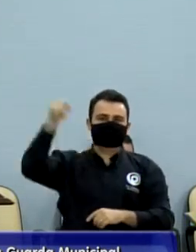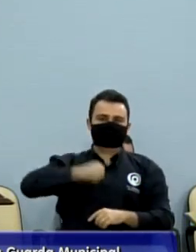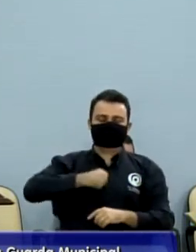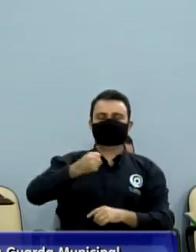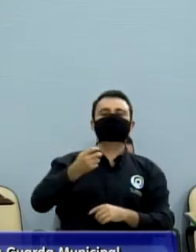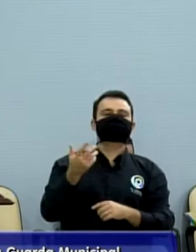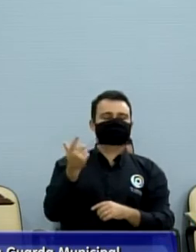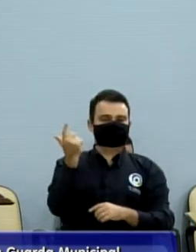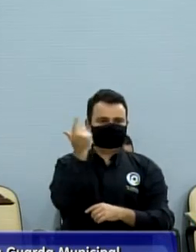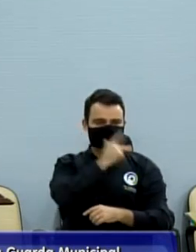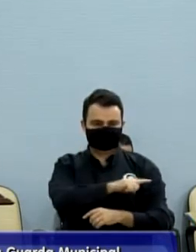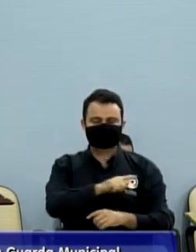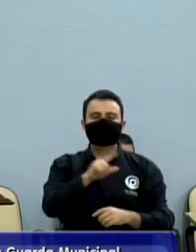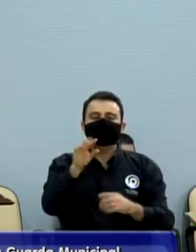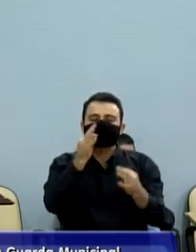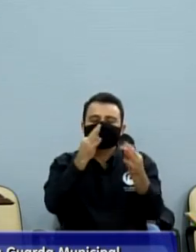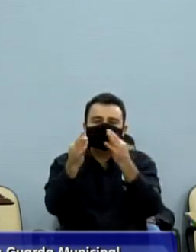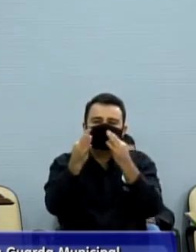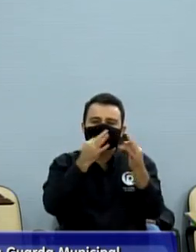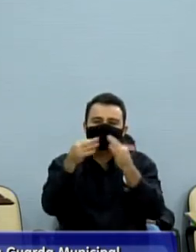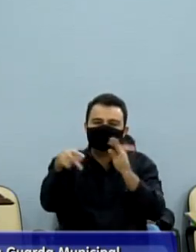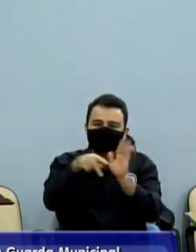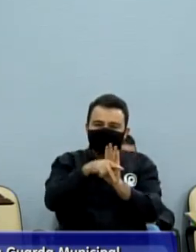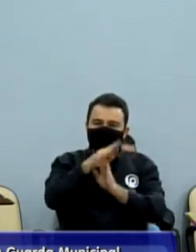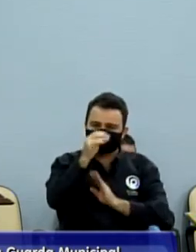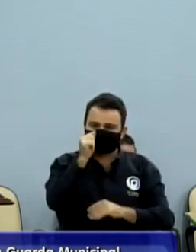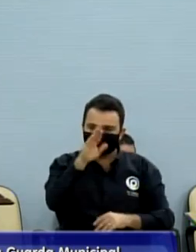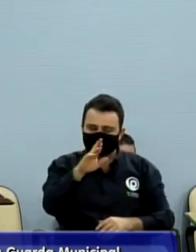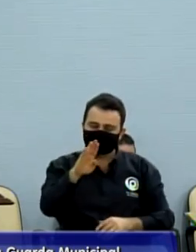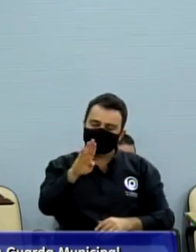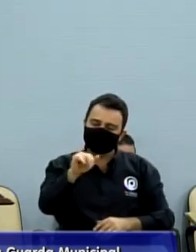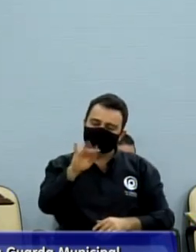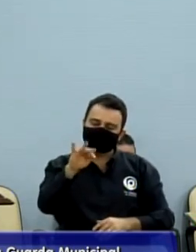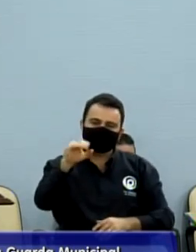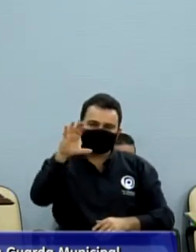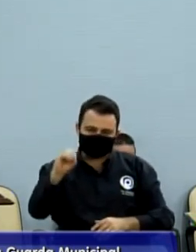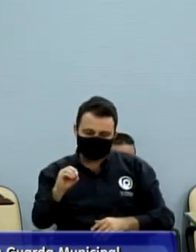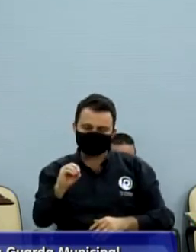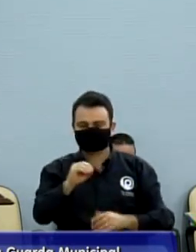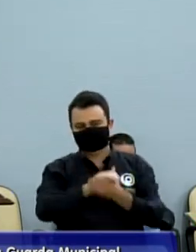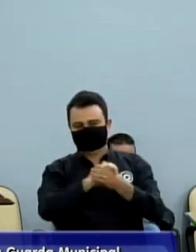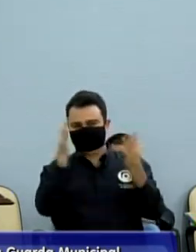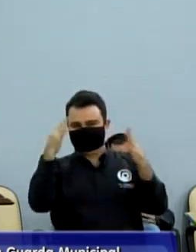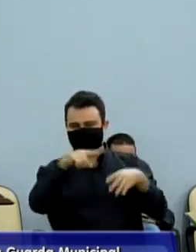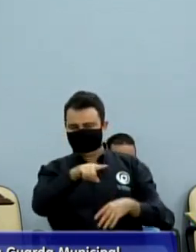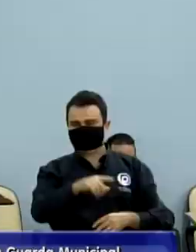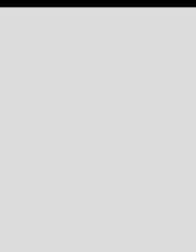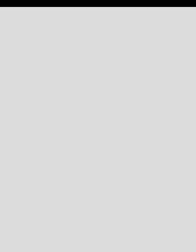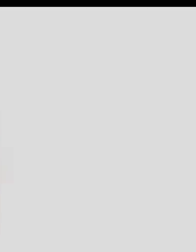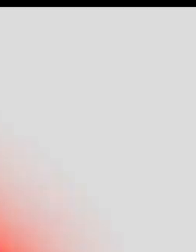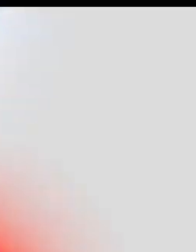Comida de Boteco, e que para nós é um orgulho poder fazer essa moção de aplauso. Obrigado, seu presidente.